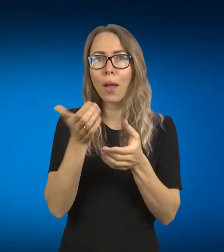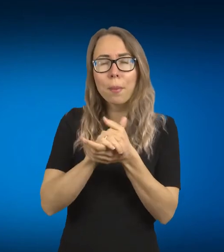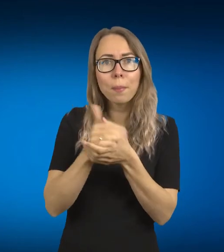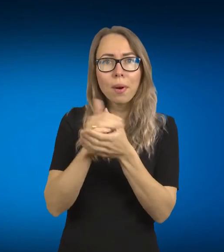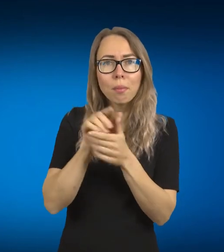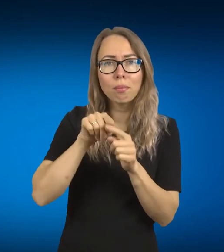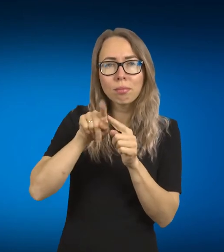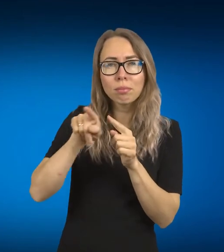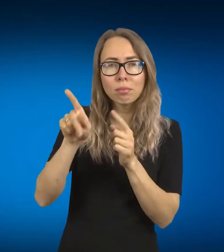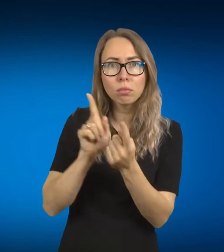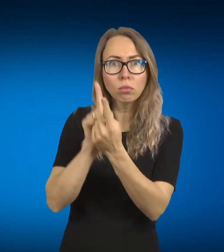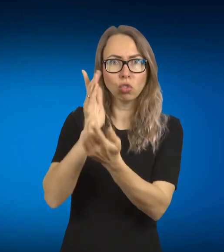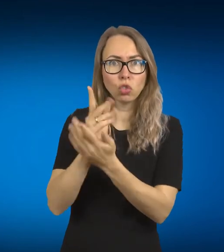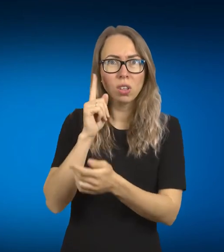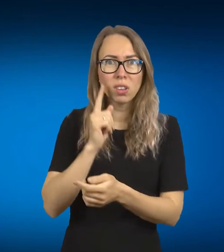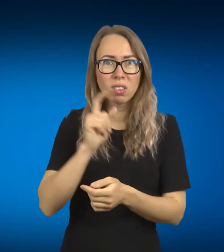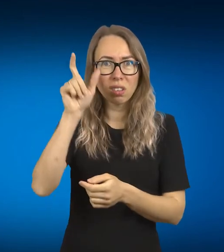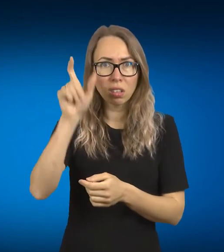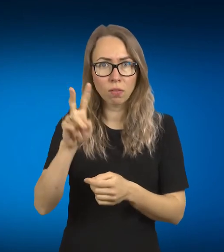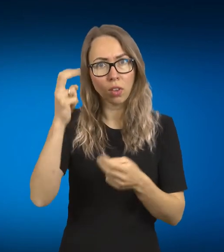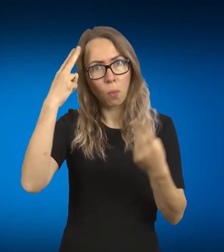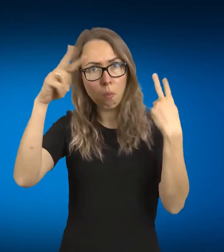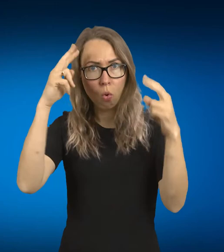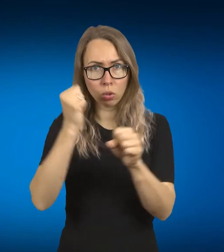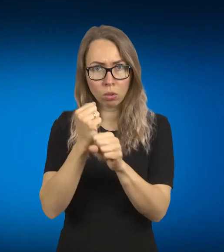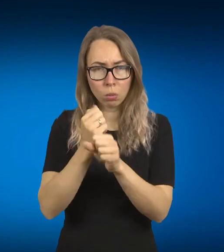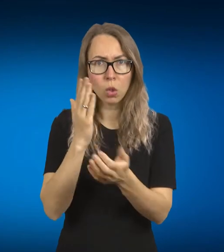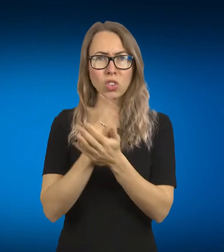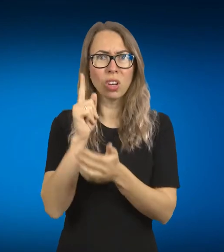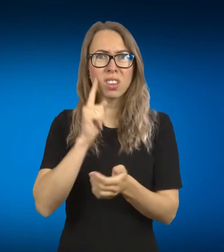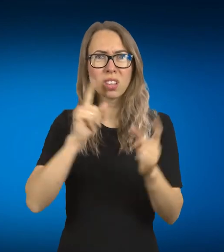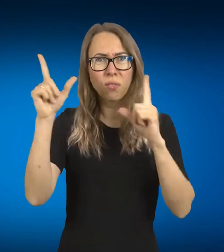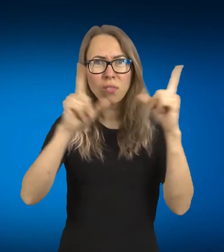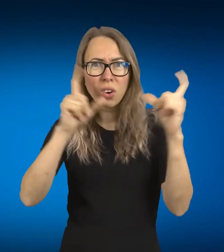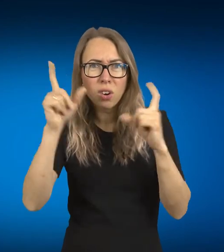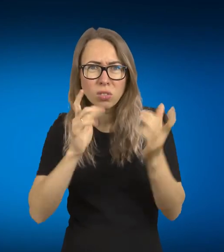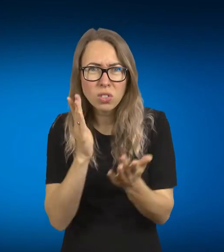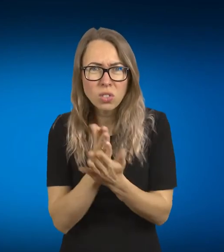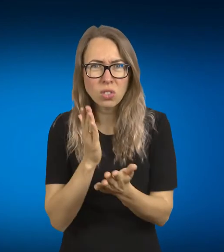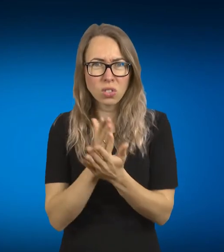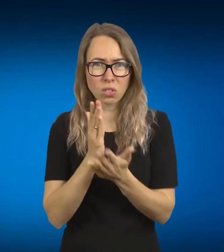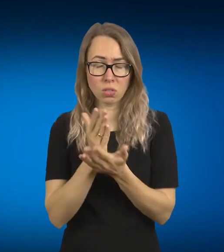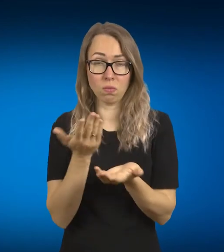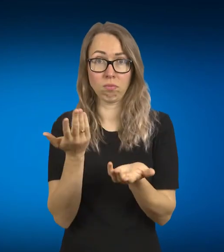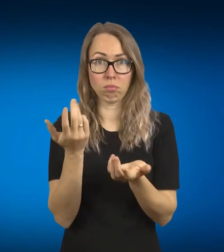tai ir modeliais dirbančių, ir fotografų, tiesiog norėjasi,